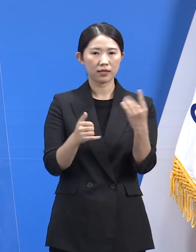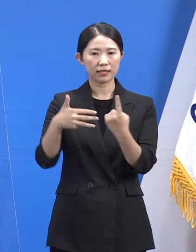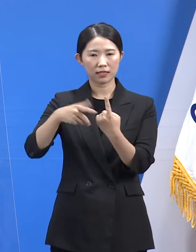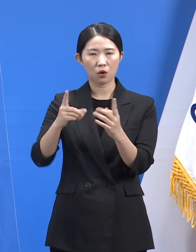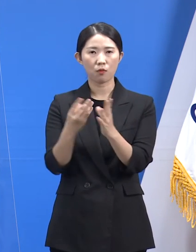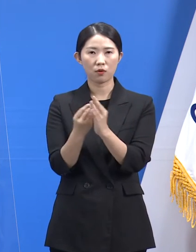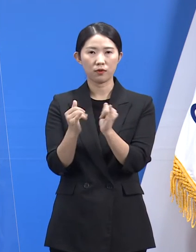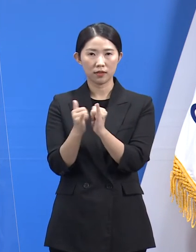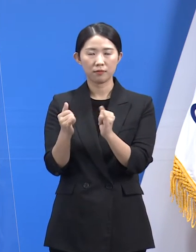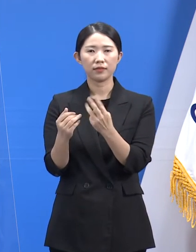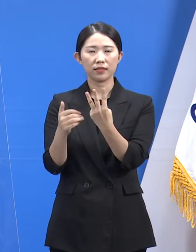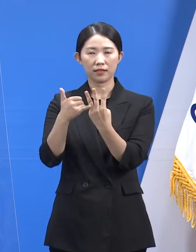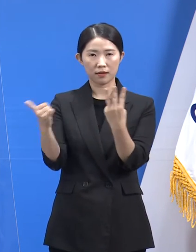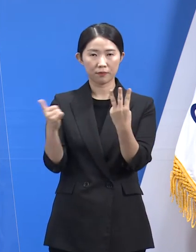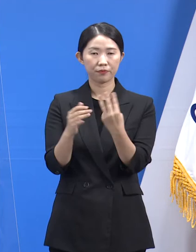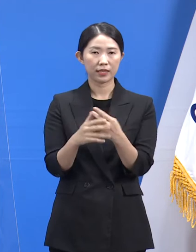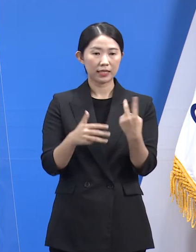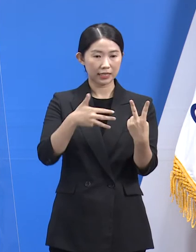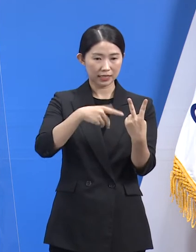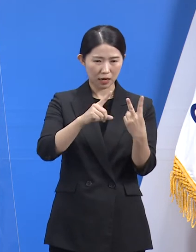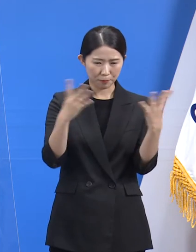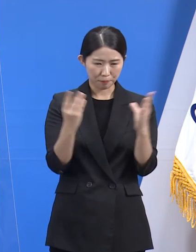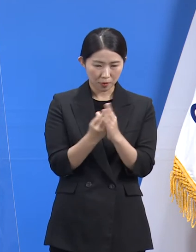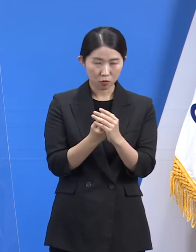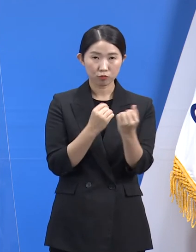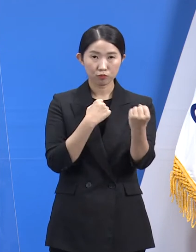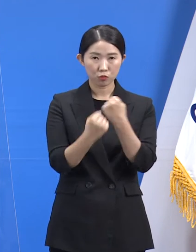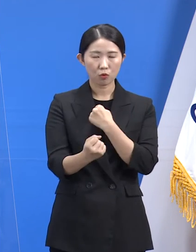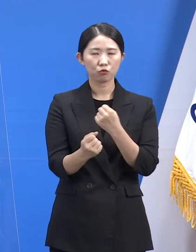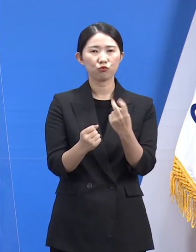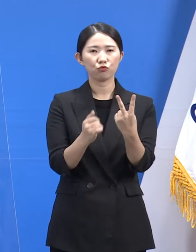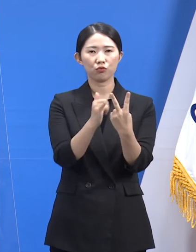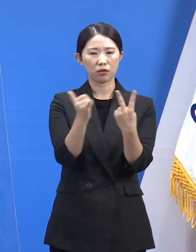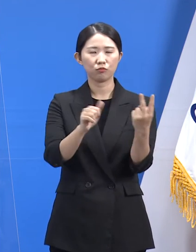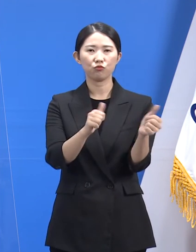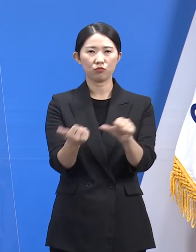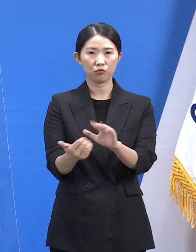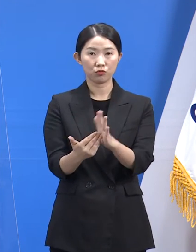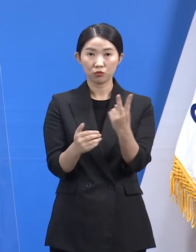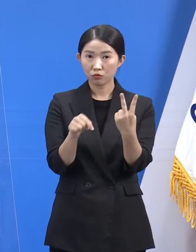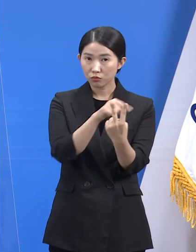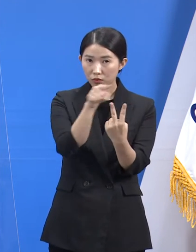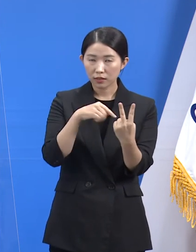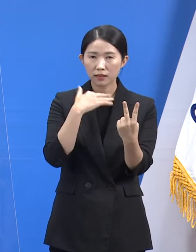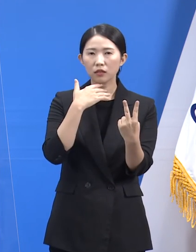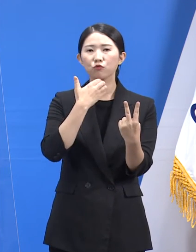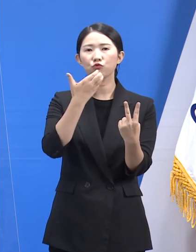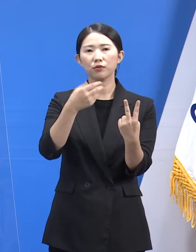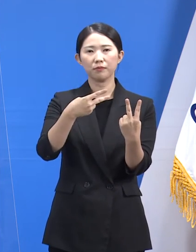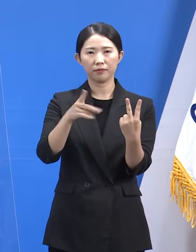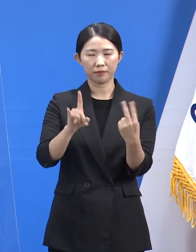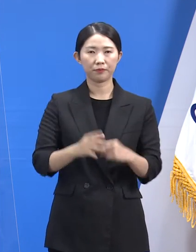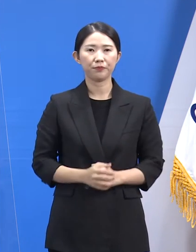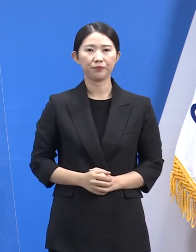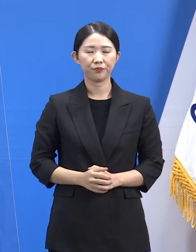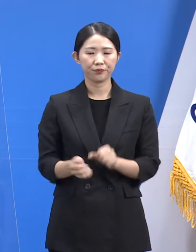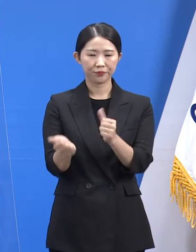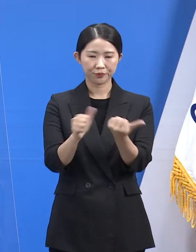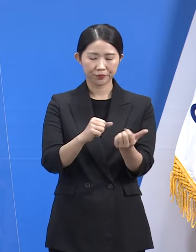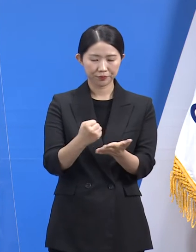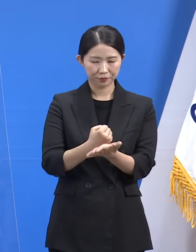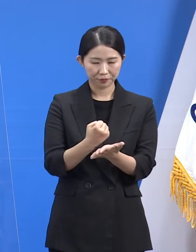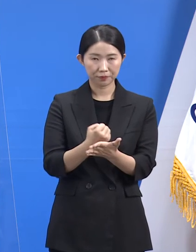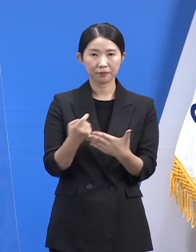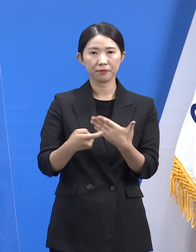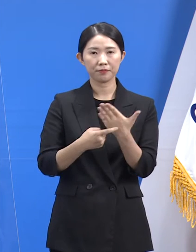백신 접종 완료자 중에서는 2명이 사망하였으며 2명 모두 90대입니다. 상가 고인의 명복을